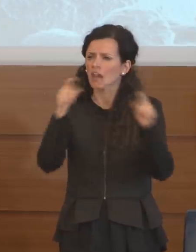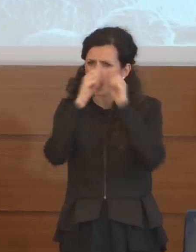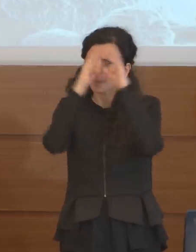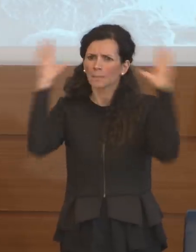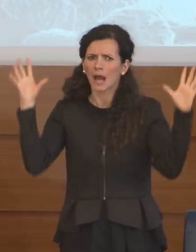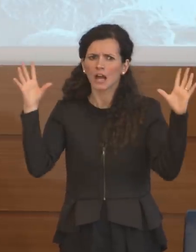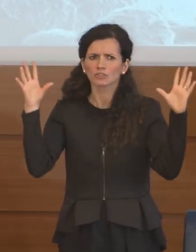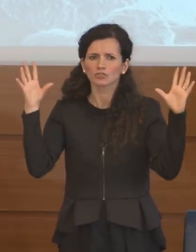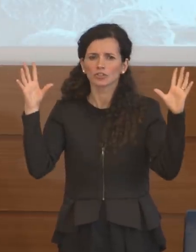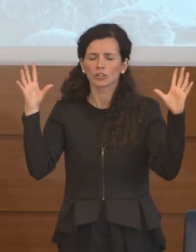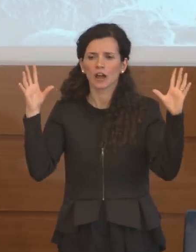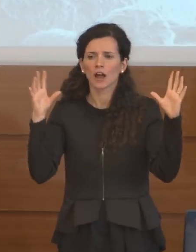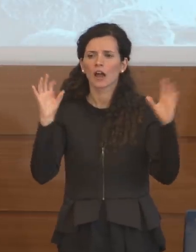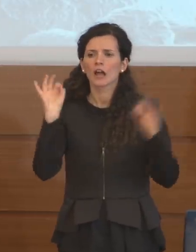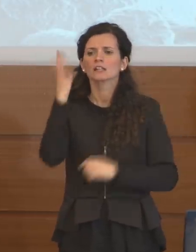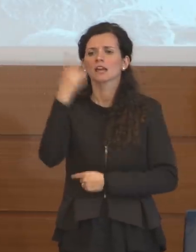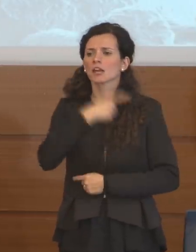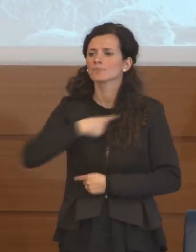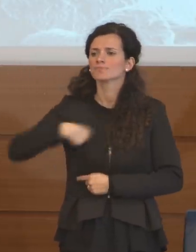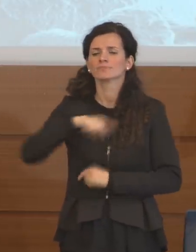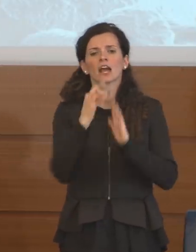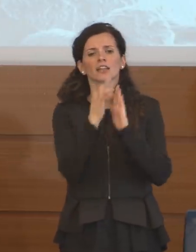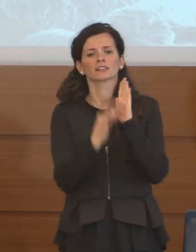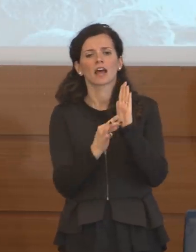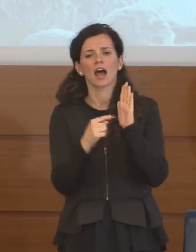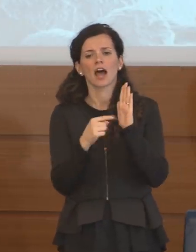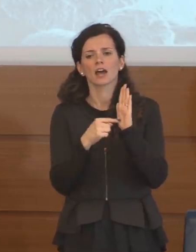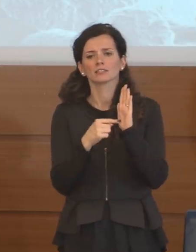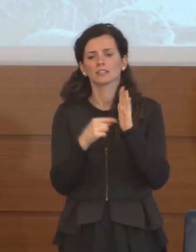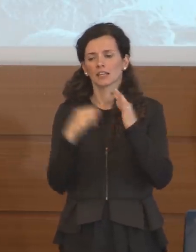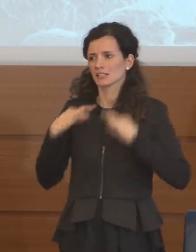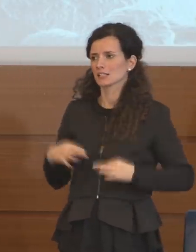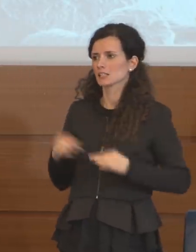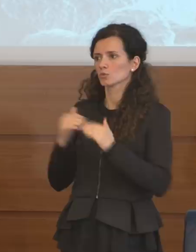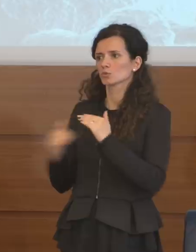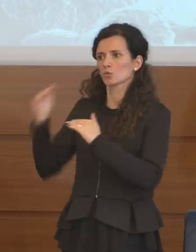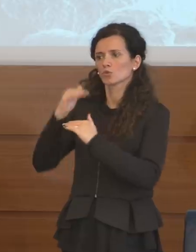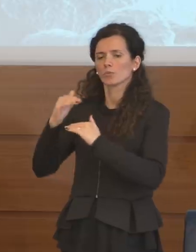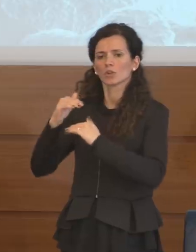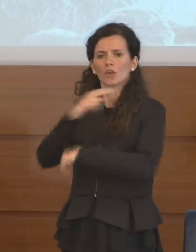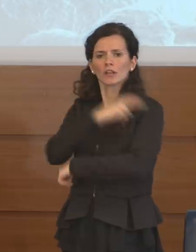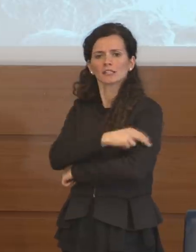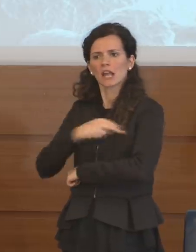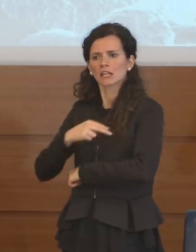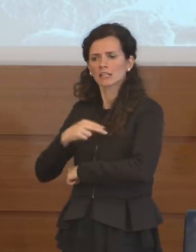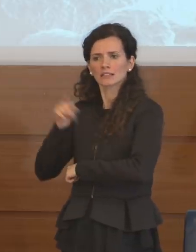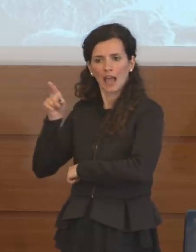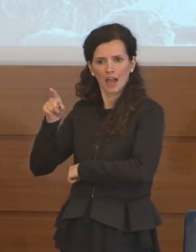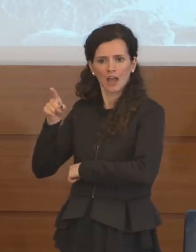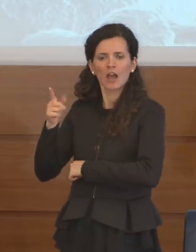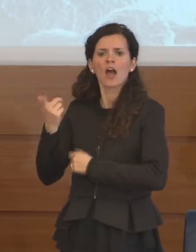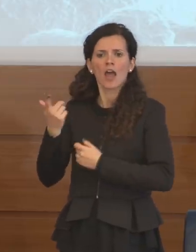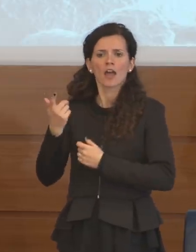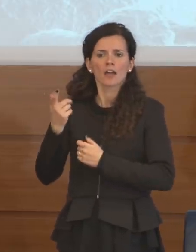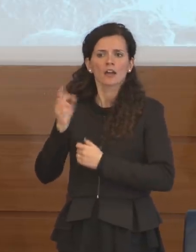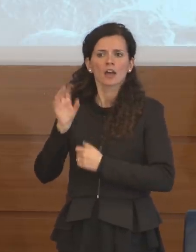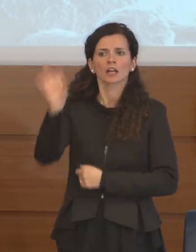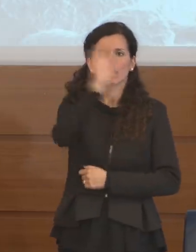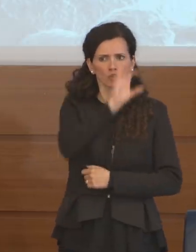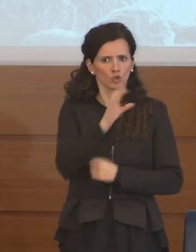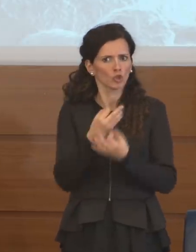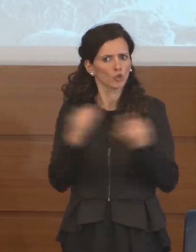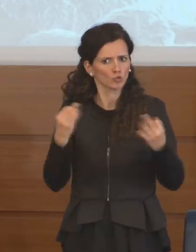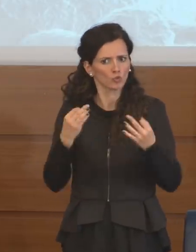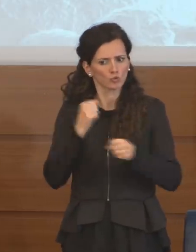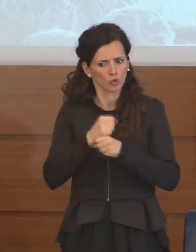successo se noi avessimo comunicato i dati dell'Istituto Superiore di Sanità le regioni come correttamente fanno avrebbero